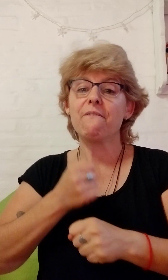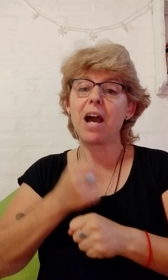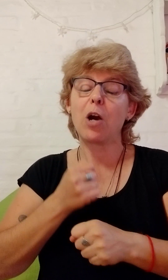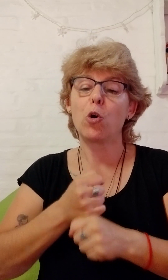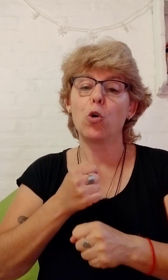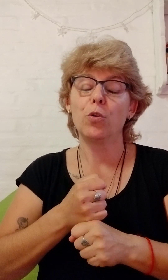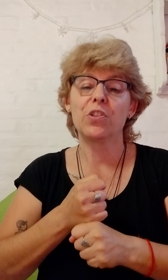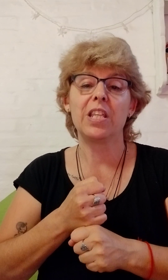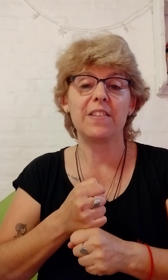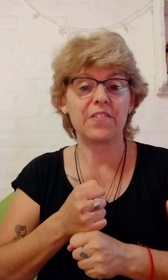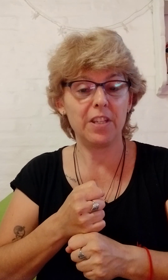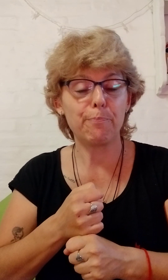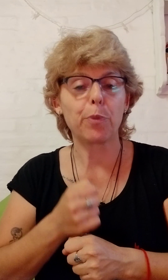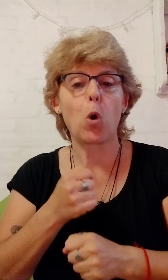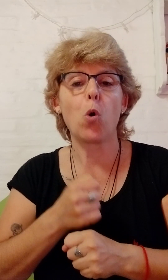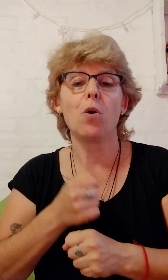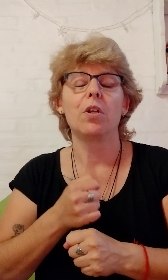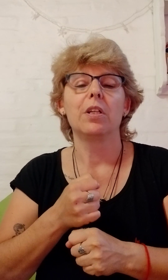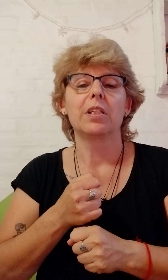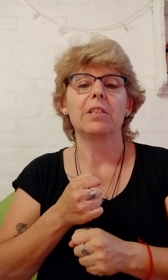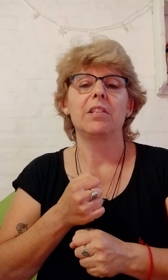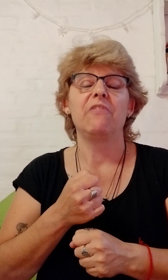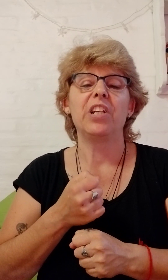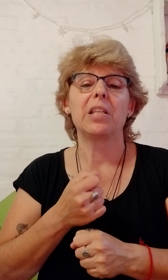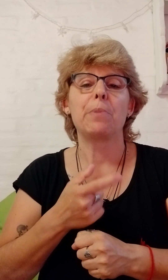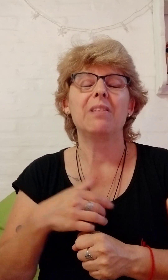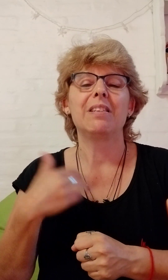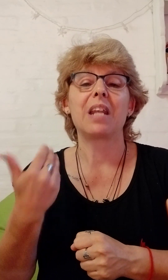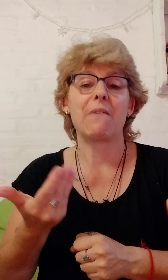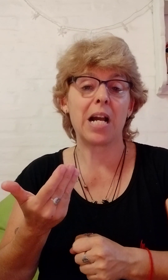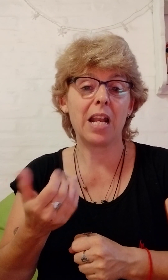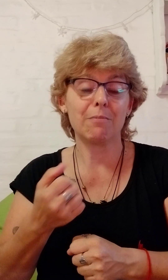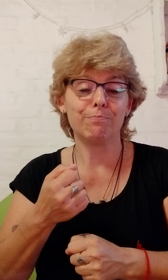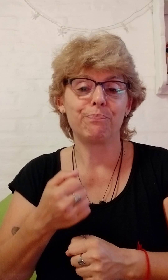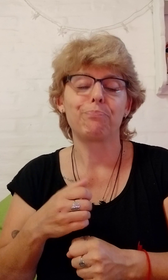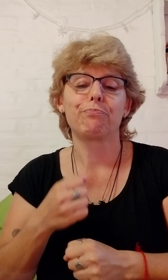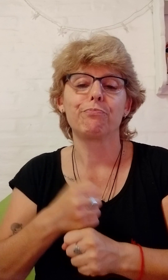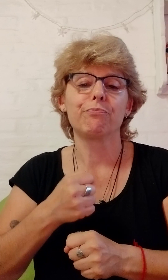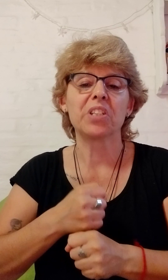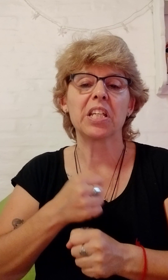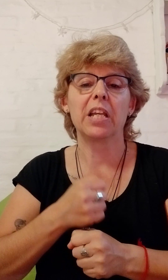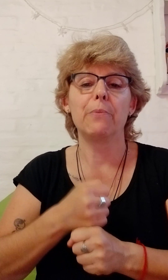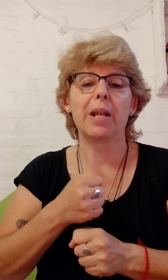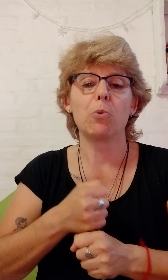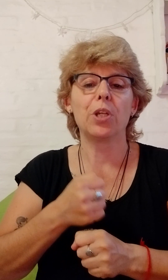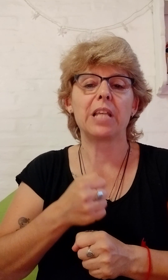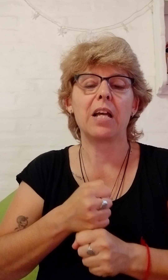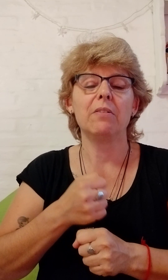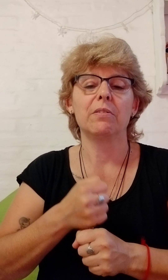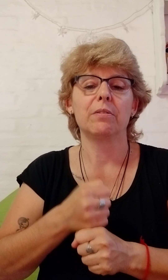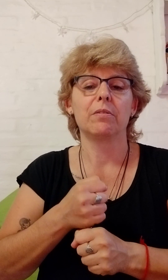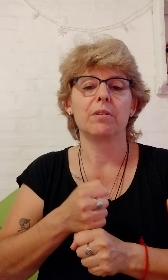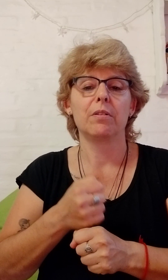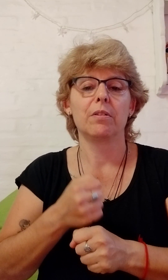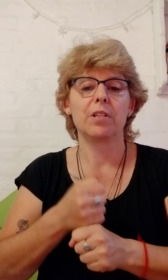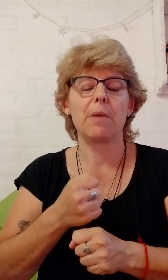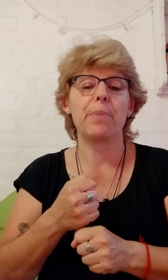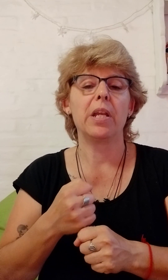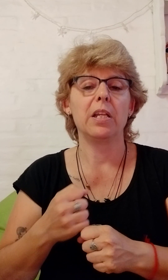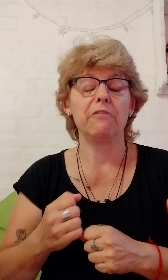Trabajo se dice así o significa también trabajar, que el verbo está siempre en